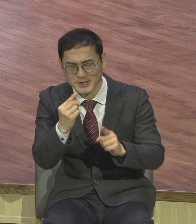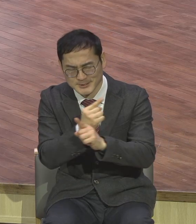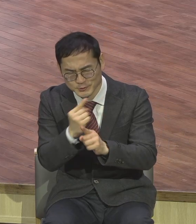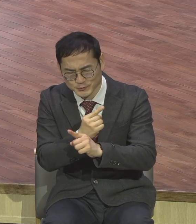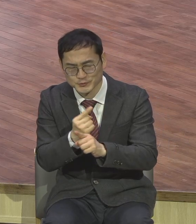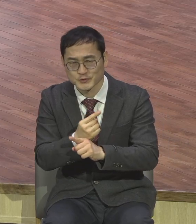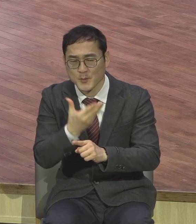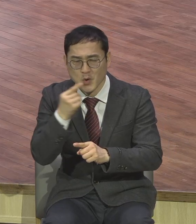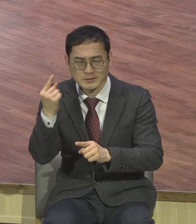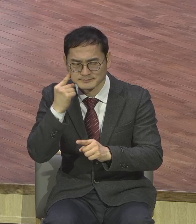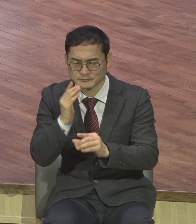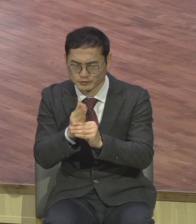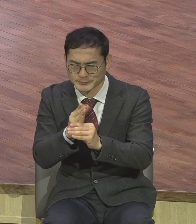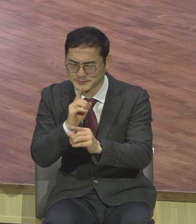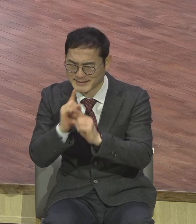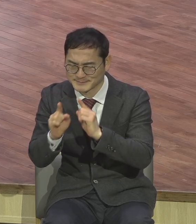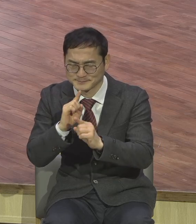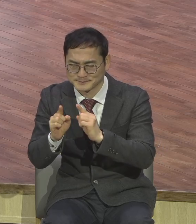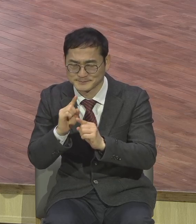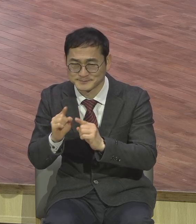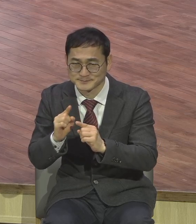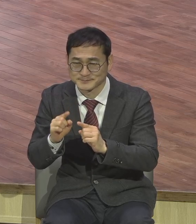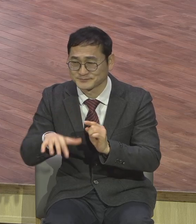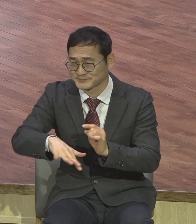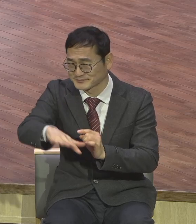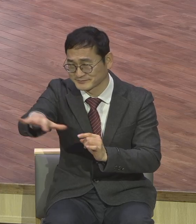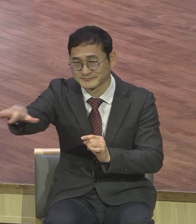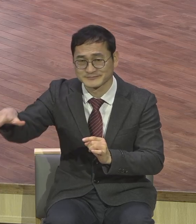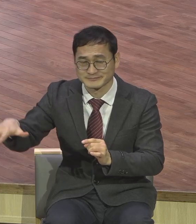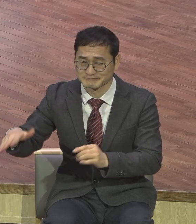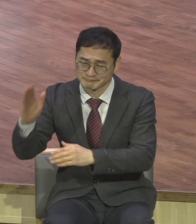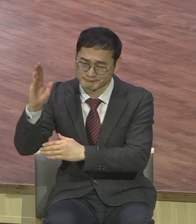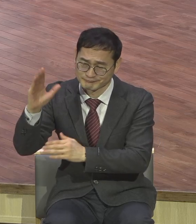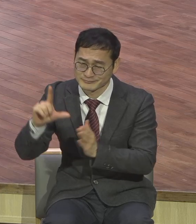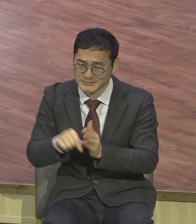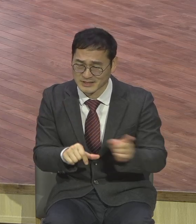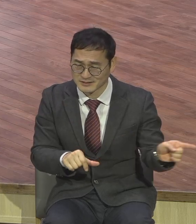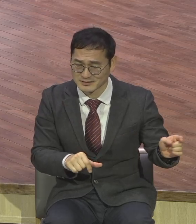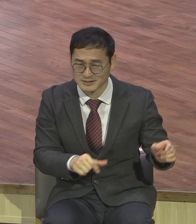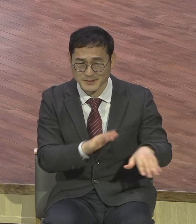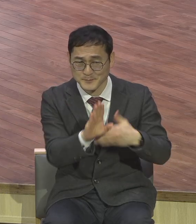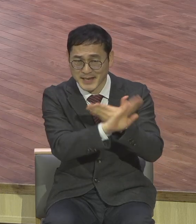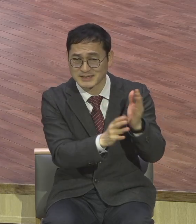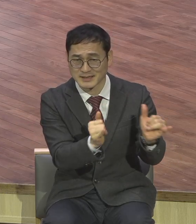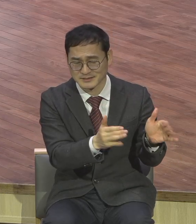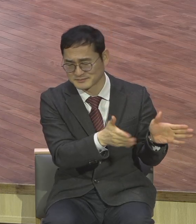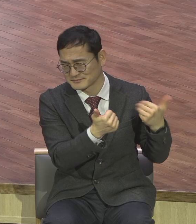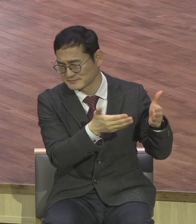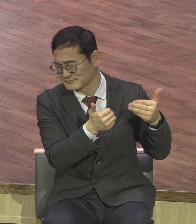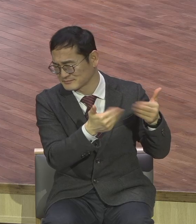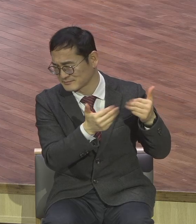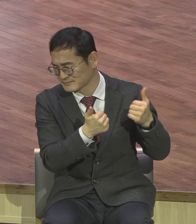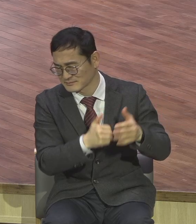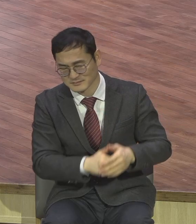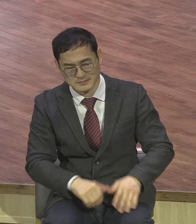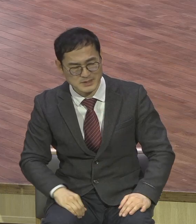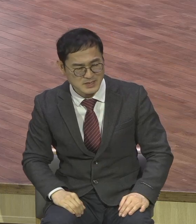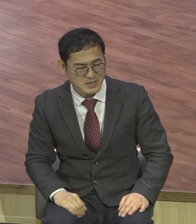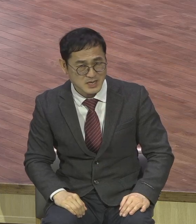입에서 정말 나오겠어요 이 독사의 자식들아 왜 못 깨닫습니다 죽을 때까지 못 깨닫습니다